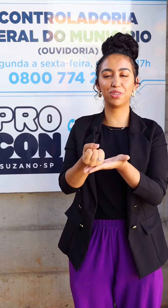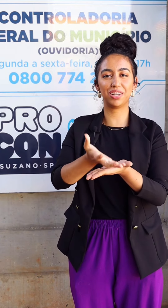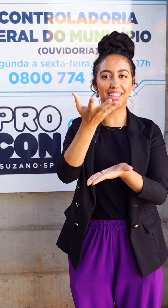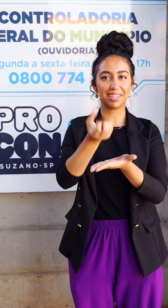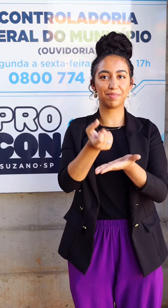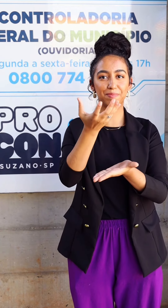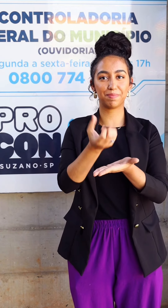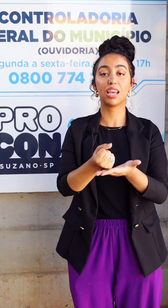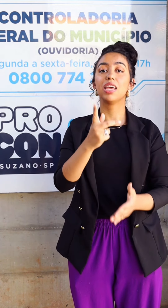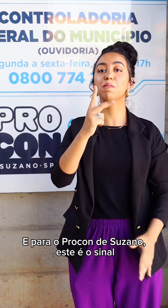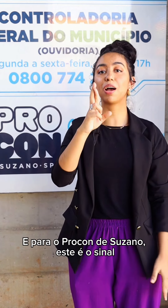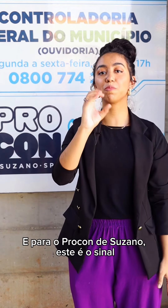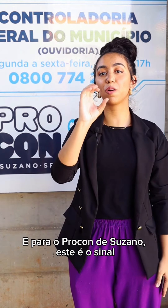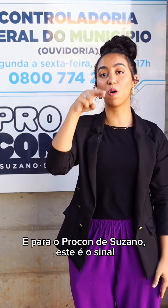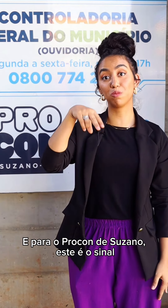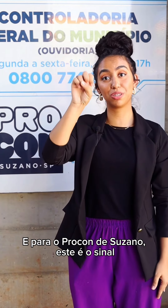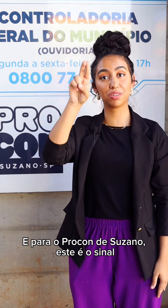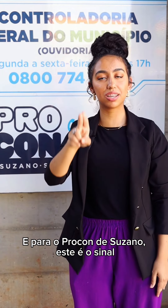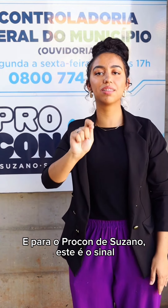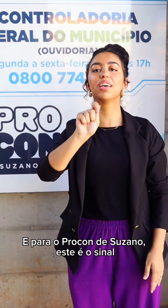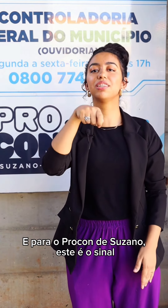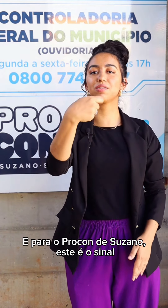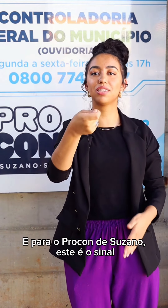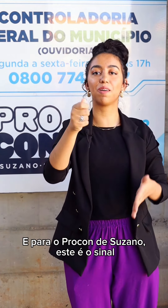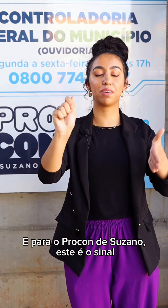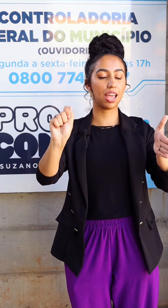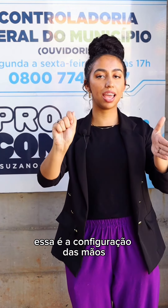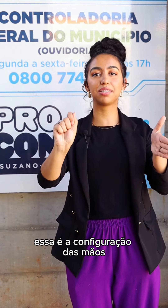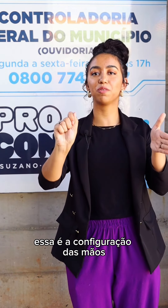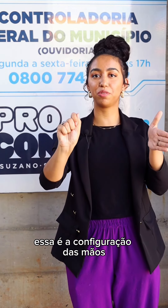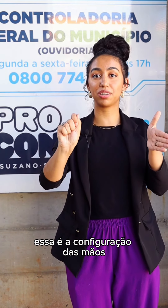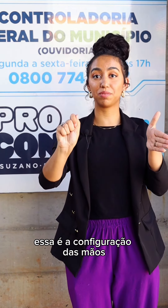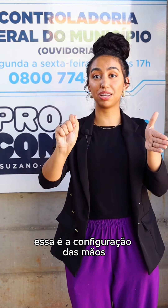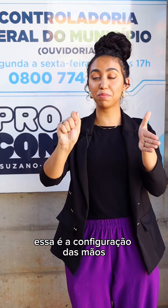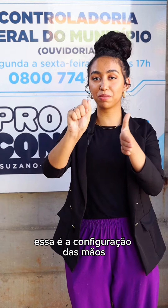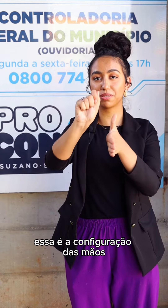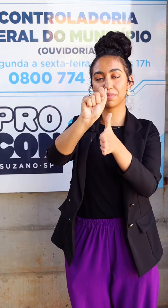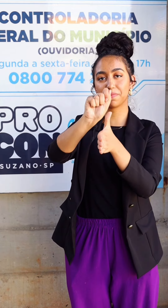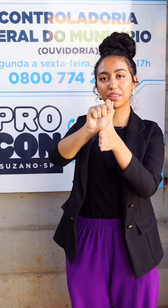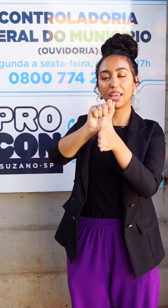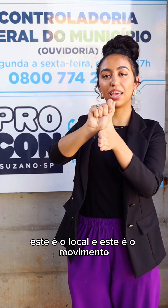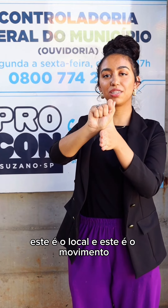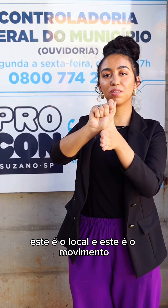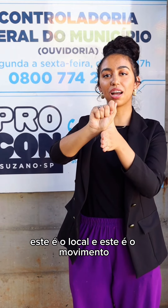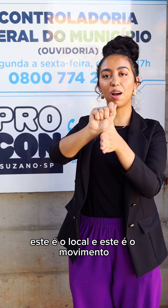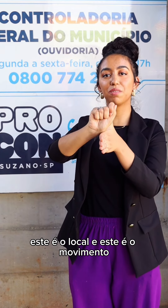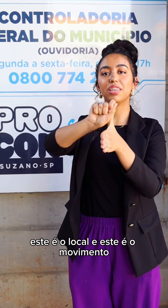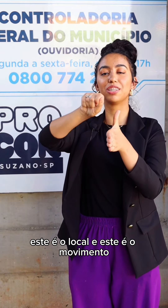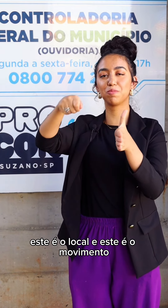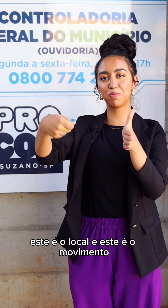Ouvidoria. E para o procom de Suzano, este é o sinal, esta é a configuração das mãos, este é o local e este é o